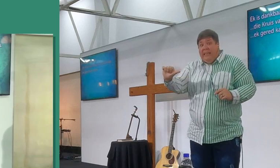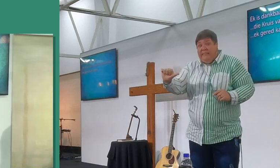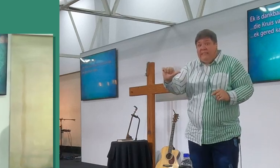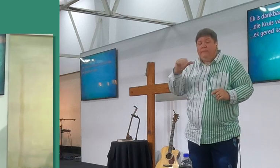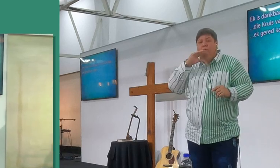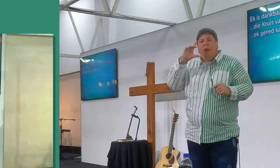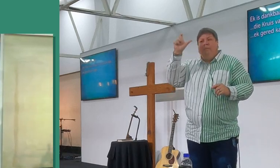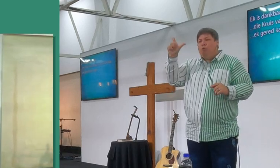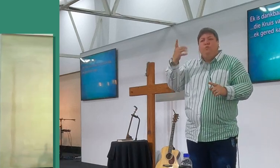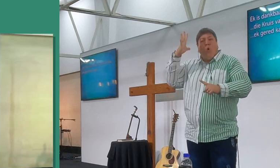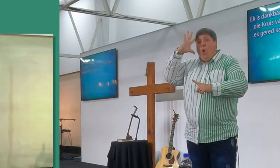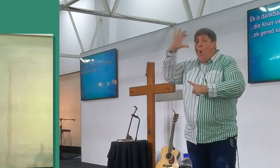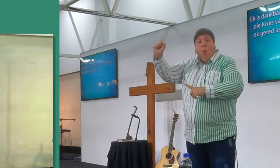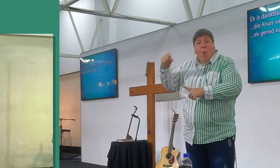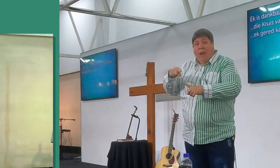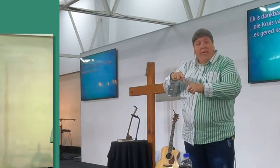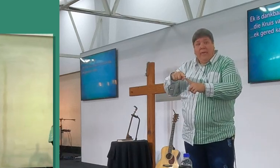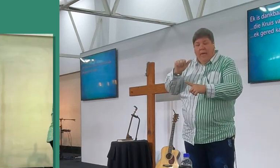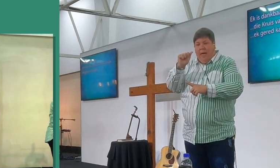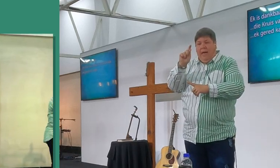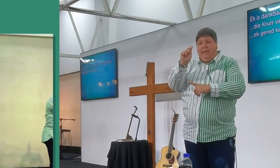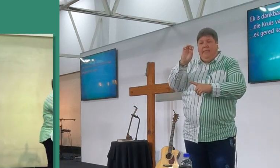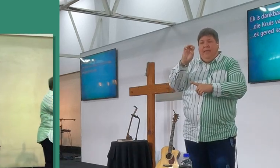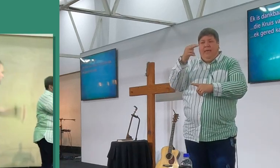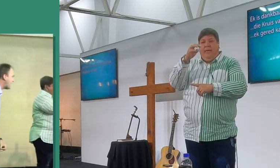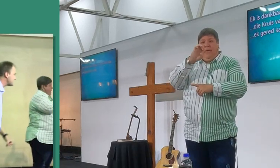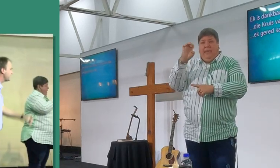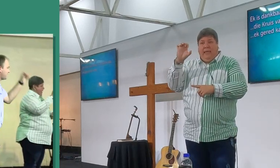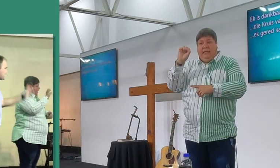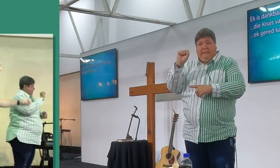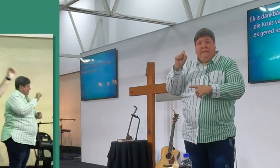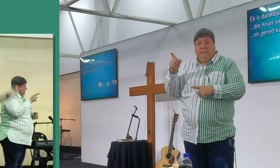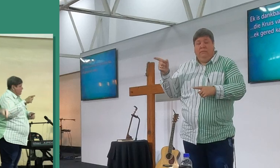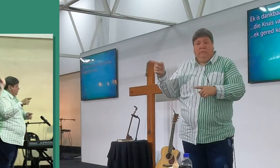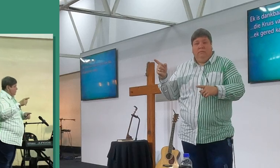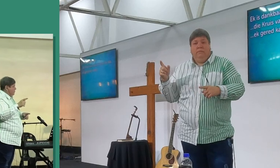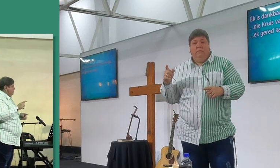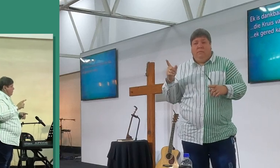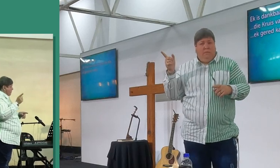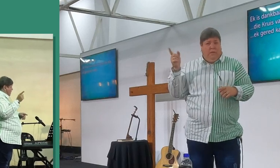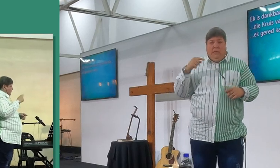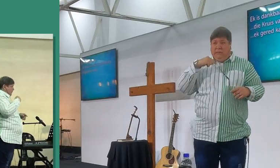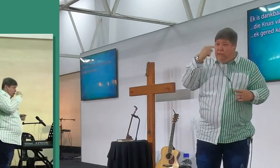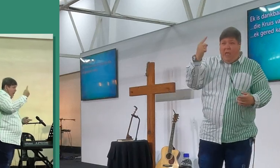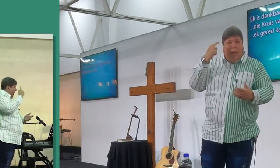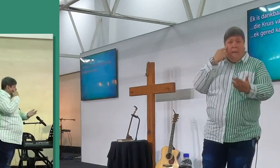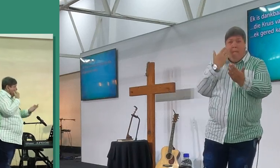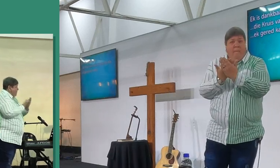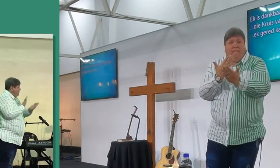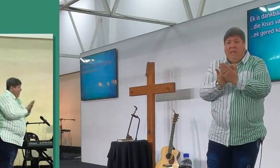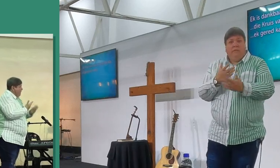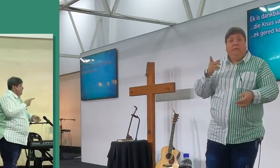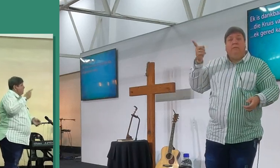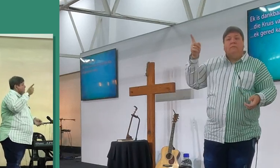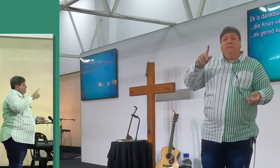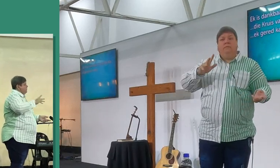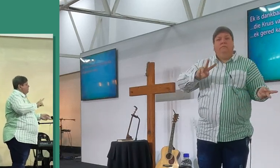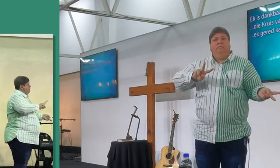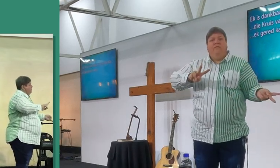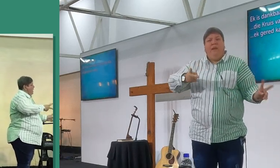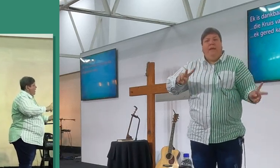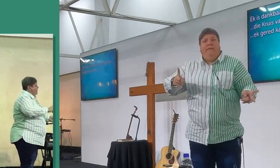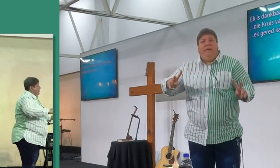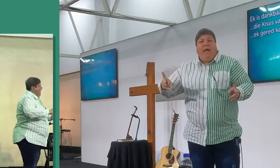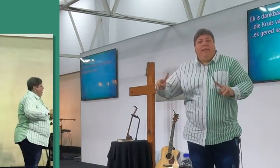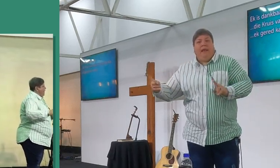keer op keer gebeur, atheëste wat gaan grawe, om te bewys, dat die christelike geloof nie waar is nie, dan kom hulle tot verkeering, hoe cool